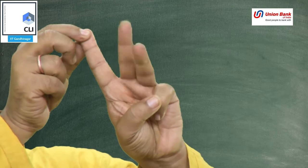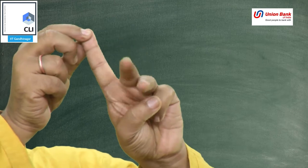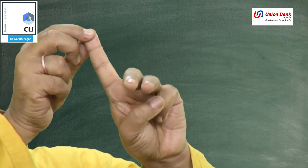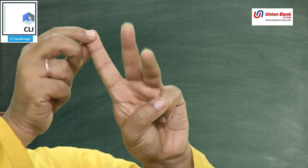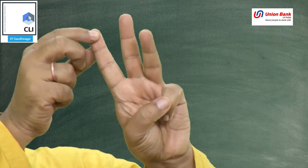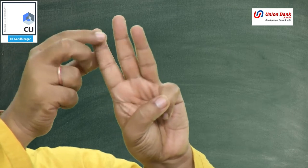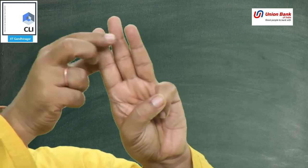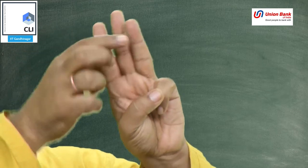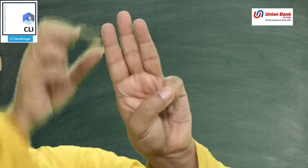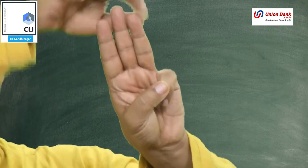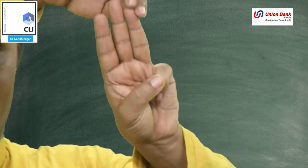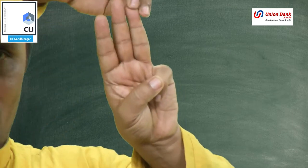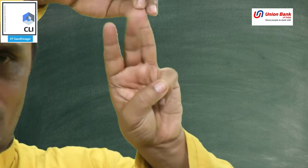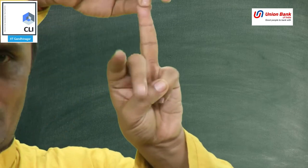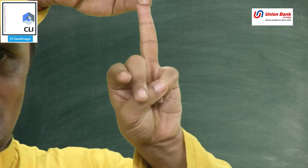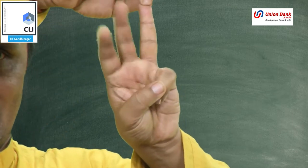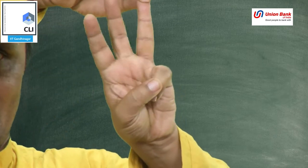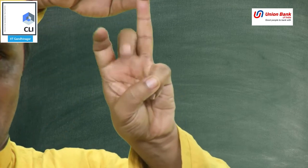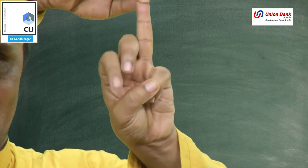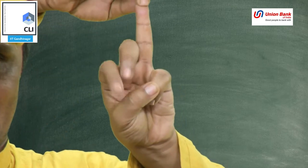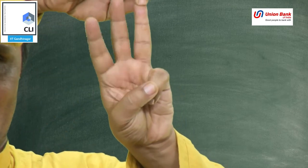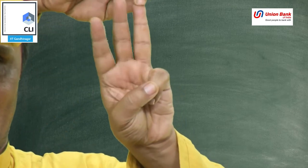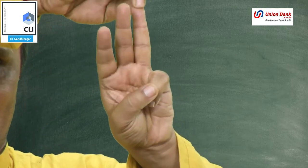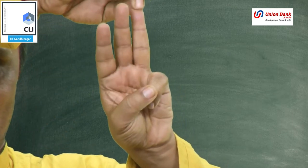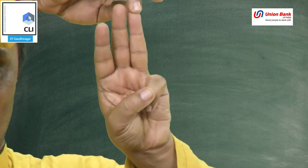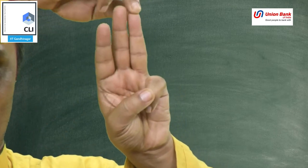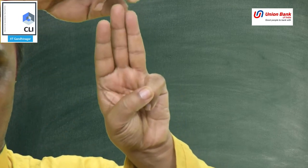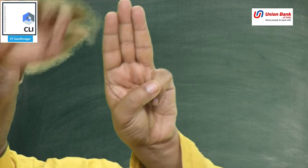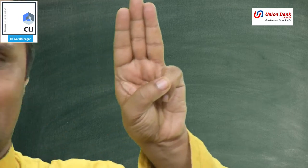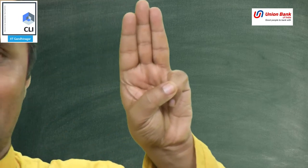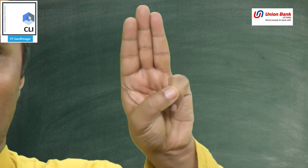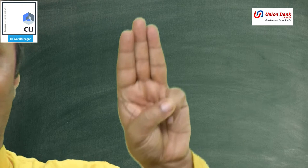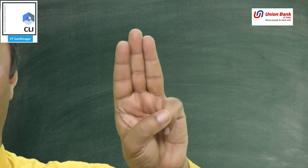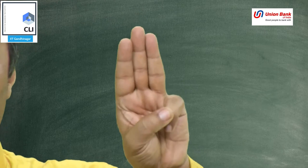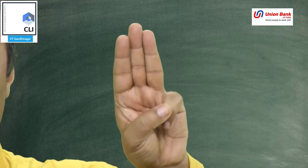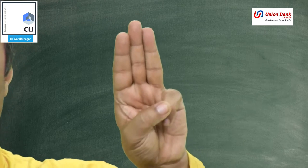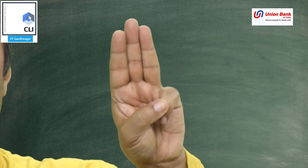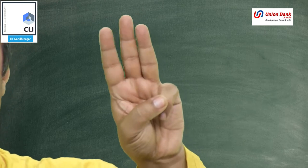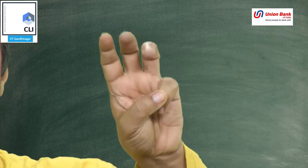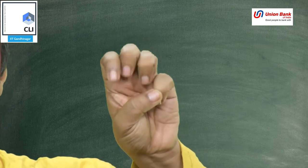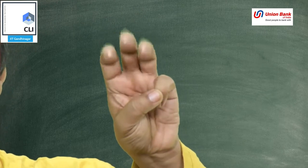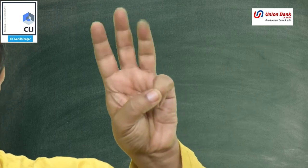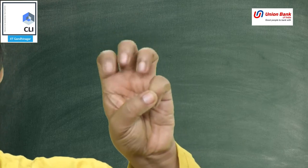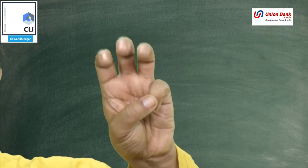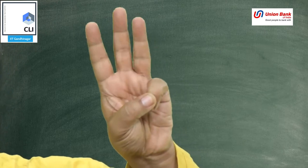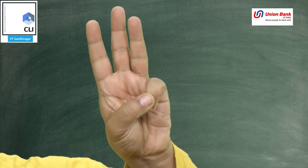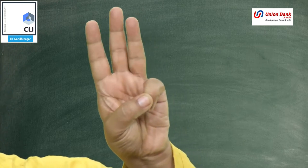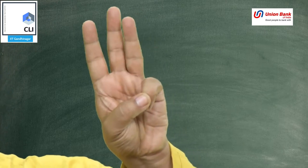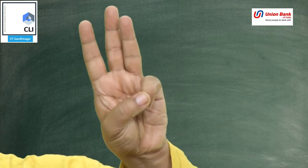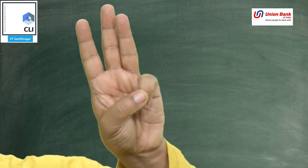तो वापस से इसके चार तो चार और चार आठ हो गए अब तीन उंगलियों से आठ है तो